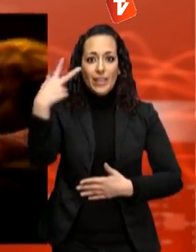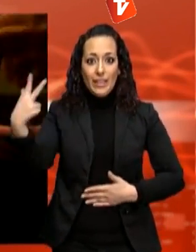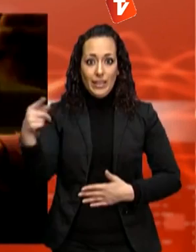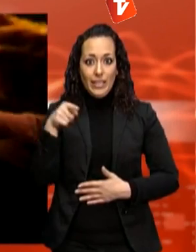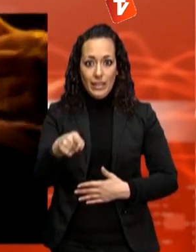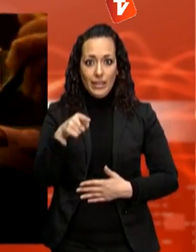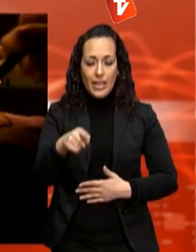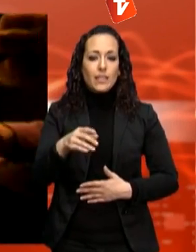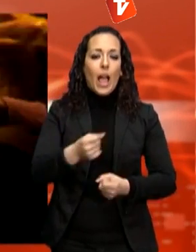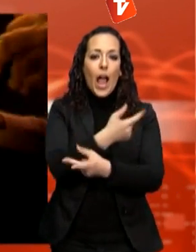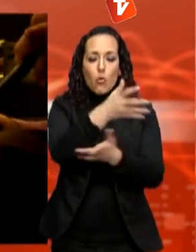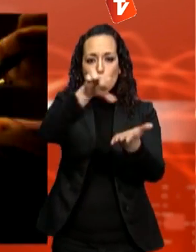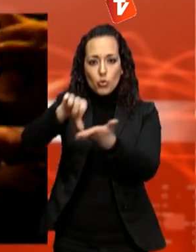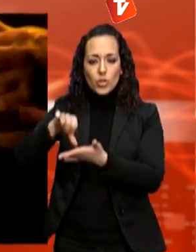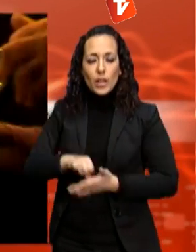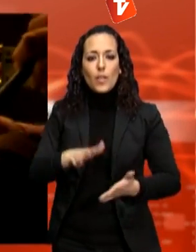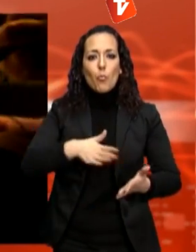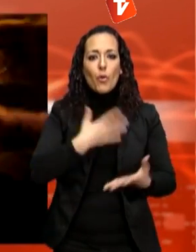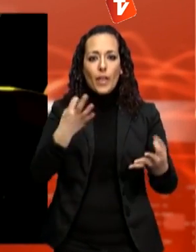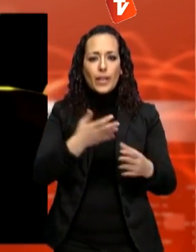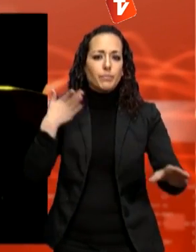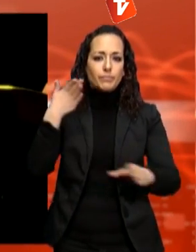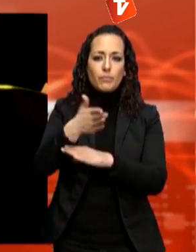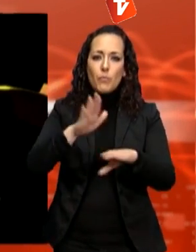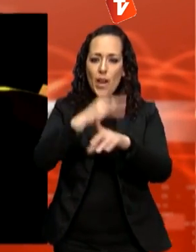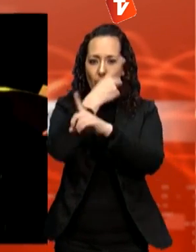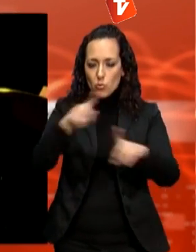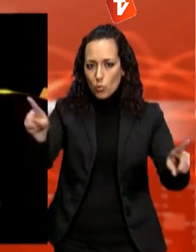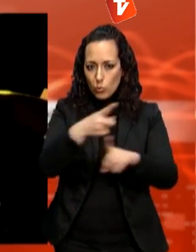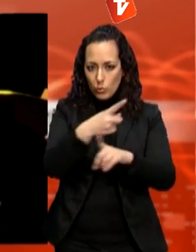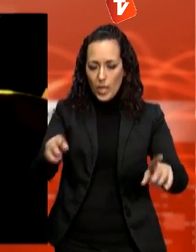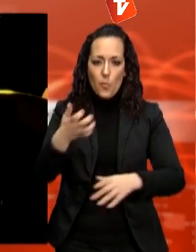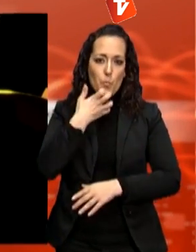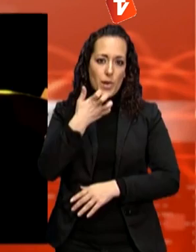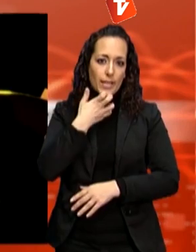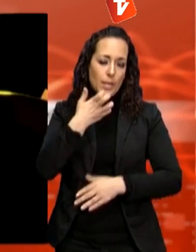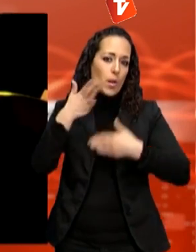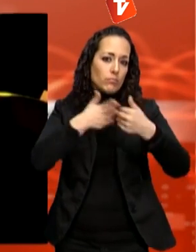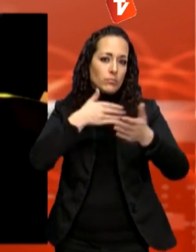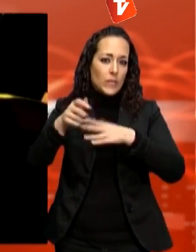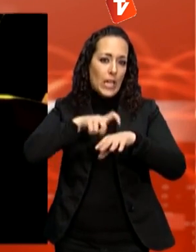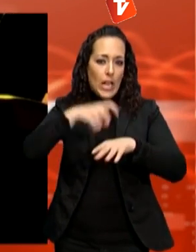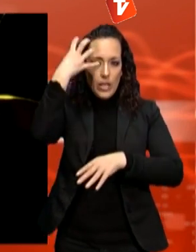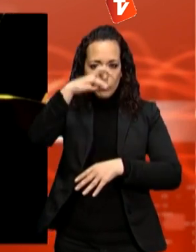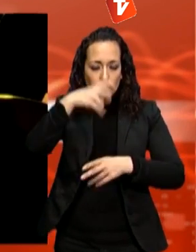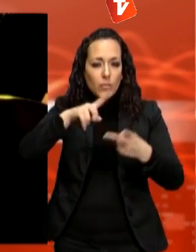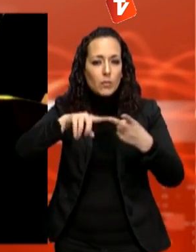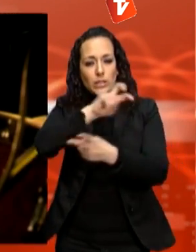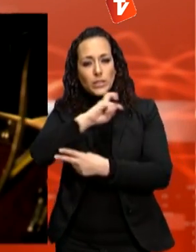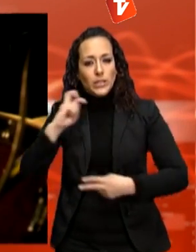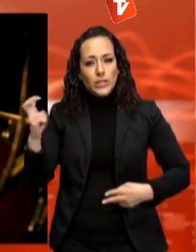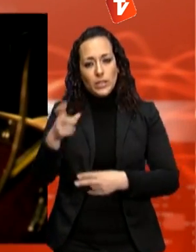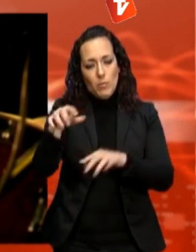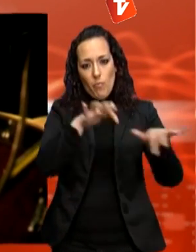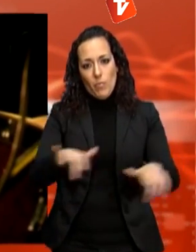Plaça Vella i la Plaça de Catalunya acolliran les actuacions de la vocalista nord-americà Gregory Porter, el blues-mantexà Lucky Peterson o la